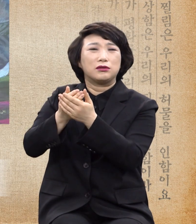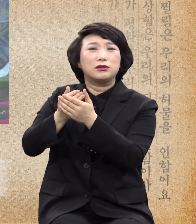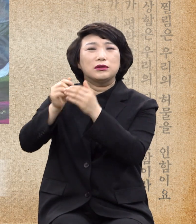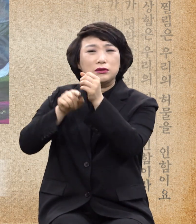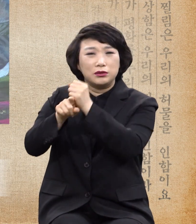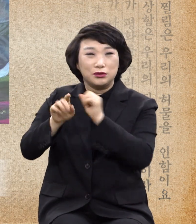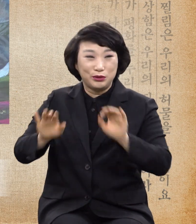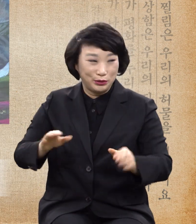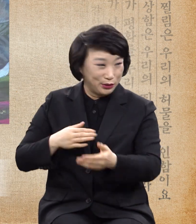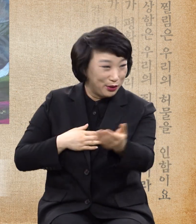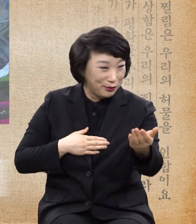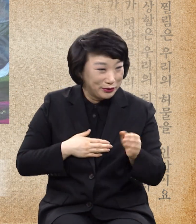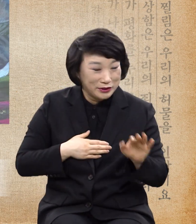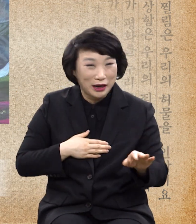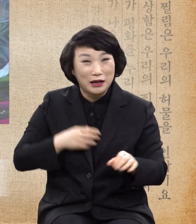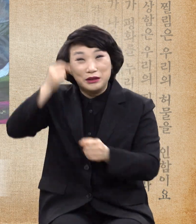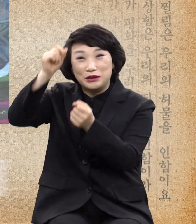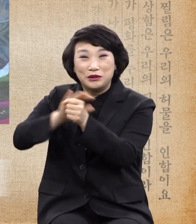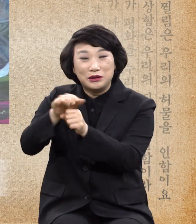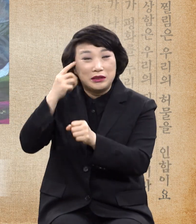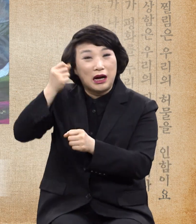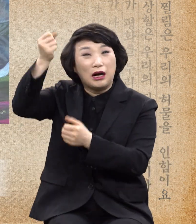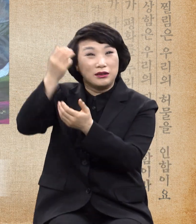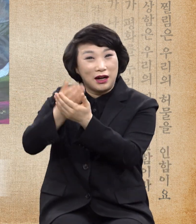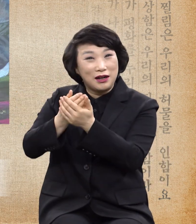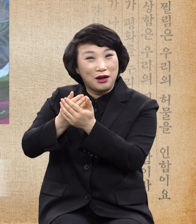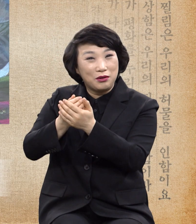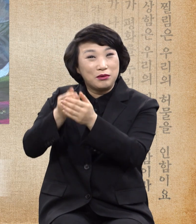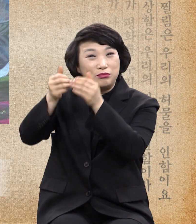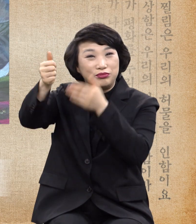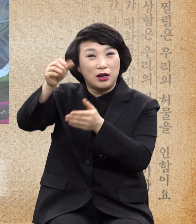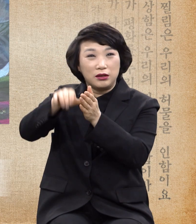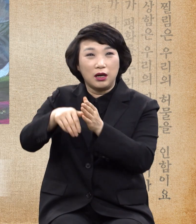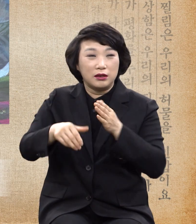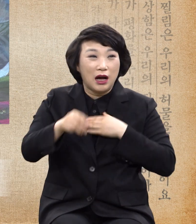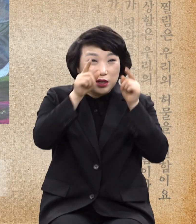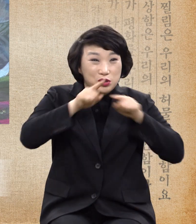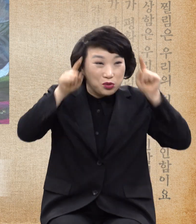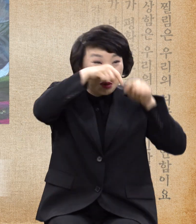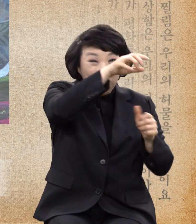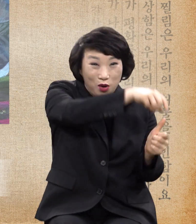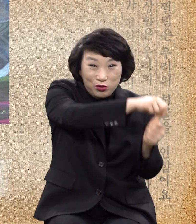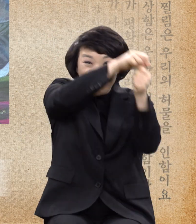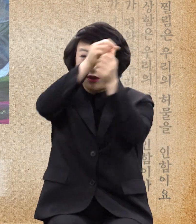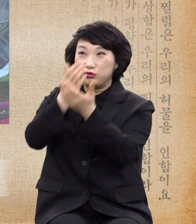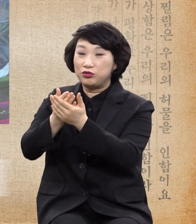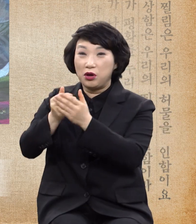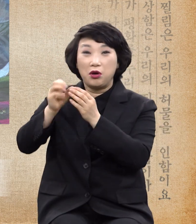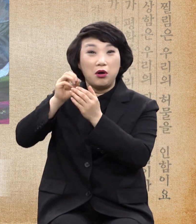기왕에 극률이 여기달라고 할 것이면 나를 음부에서 건져주세요 해야 되는데